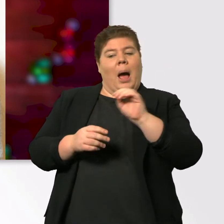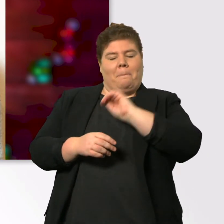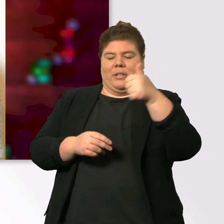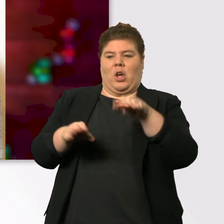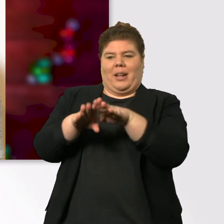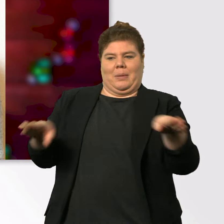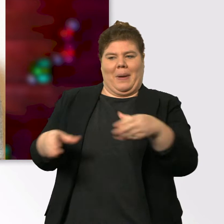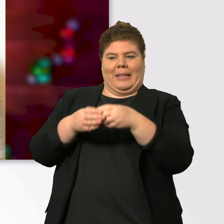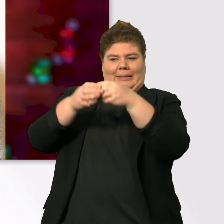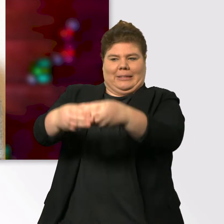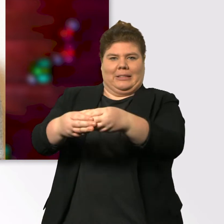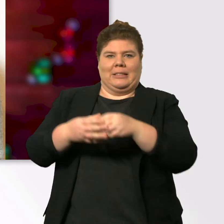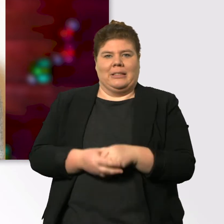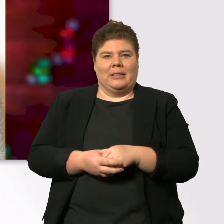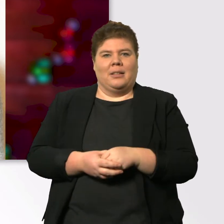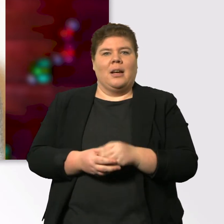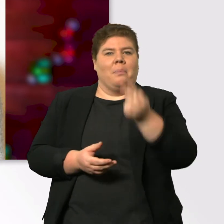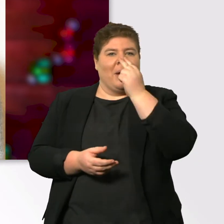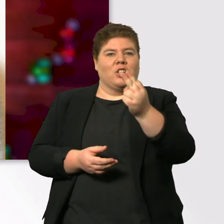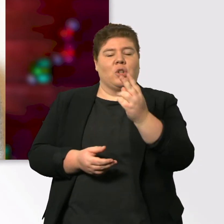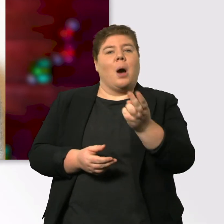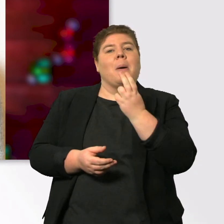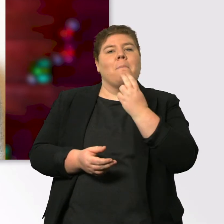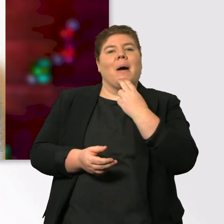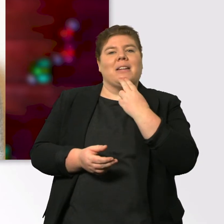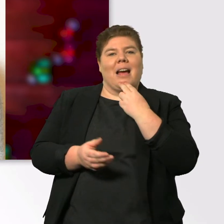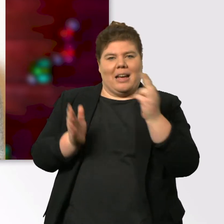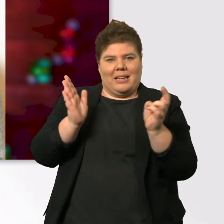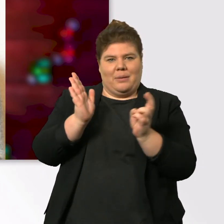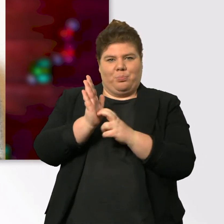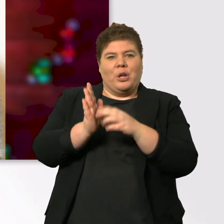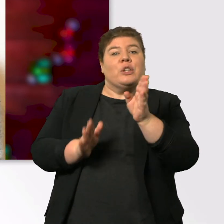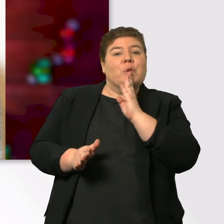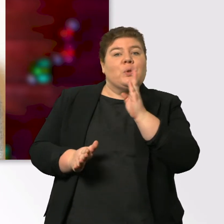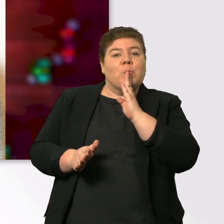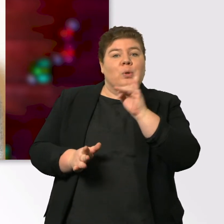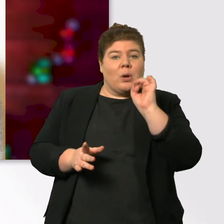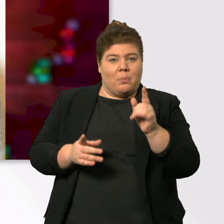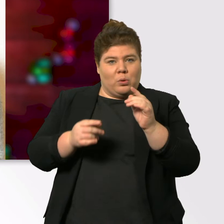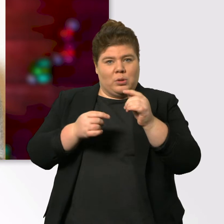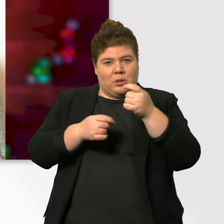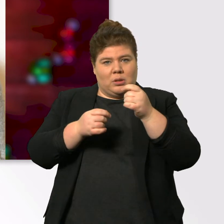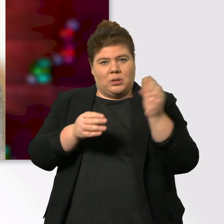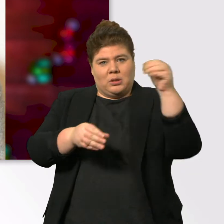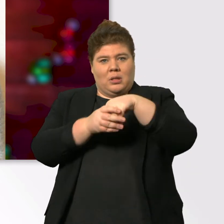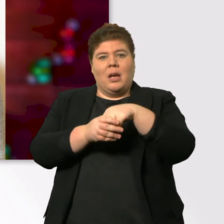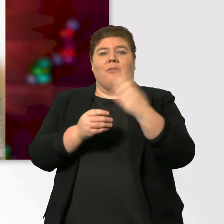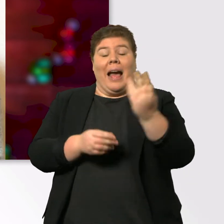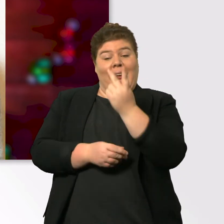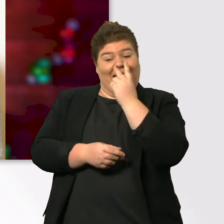gucken, ähm, ob die magische Batterie hier reicht, die jetzt hier so imaginär drin ist, oder ob ich da wirklich mal eine reinmache. Weil Licht kann ich noch erkennen. Das heißt,